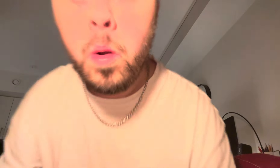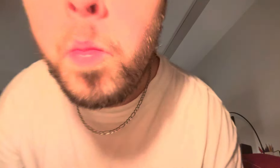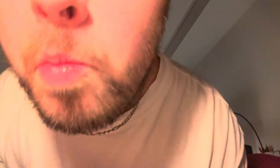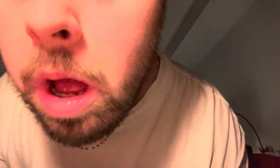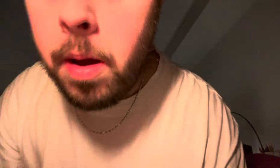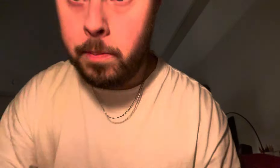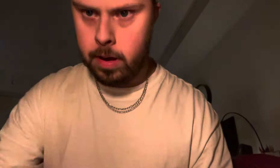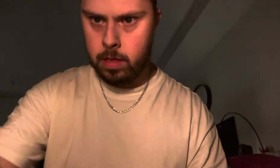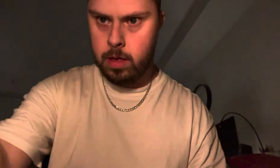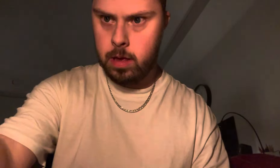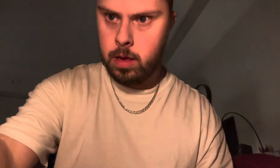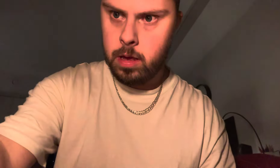Puss. mycket.